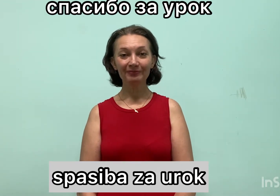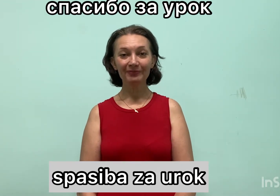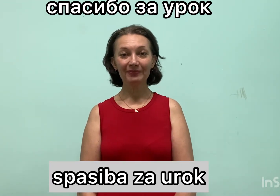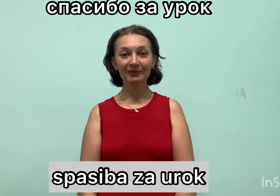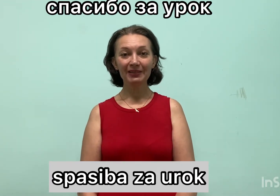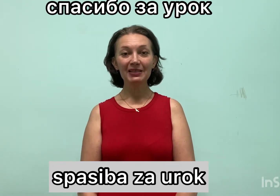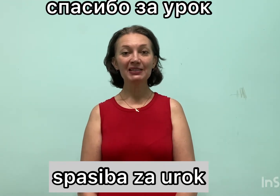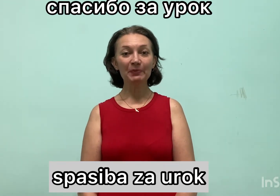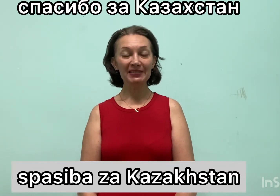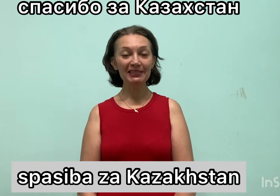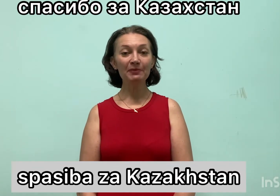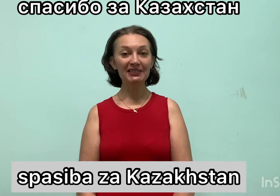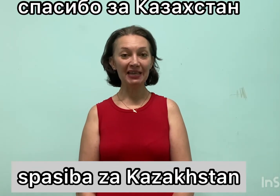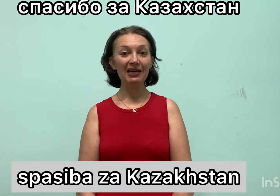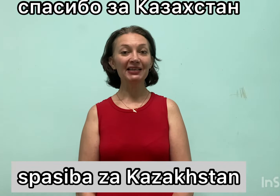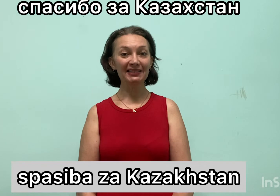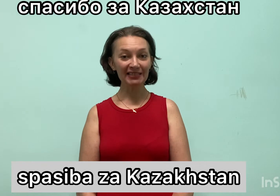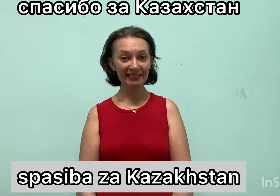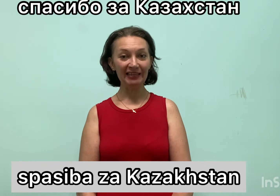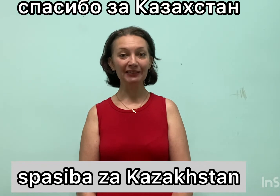Спасибо за Казахстан.